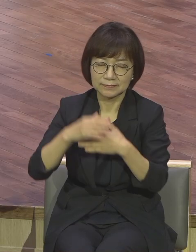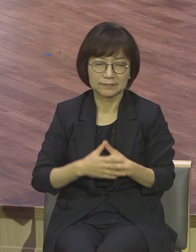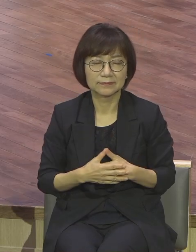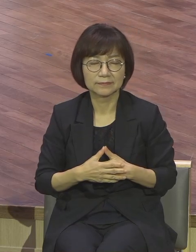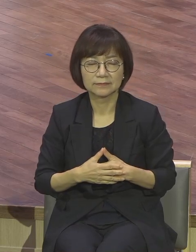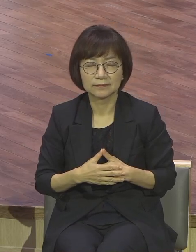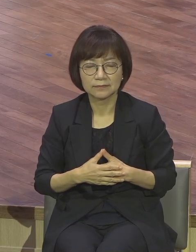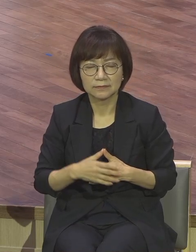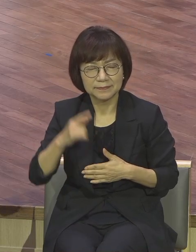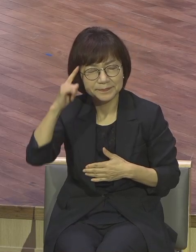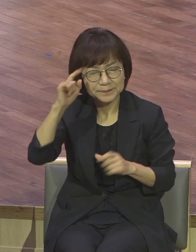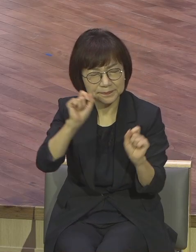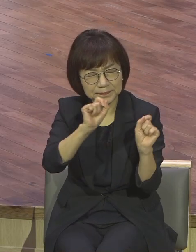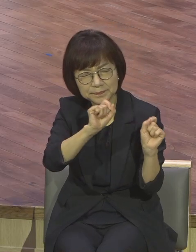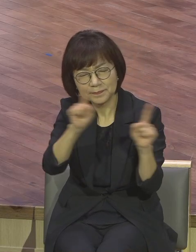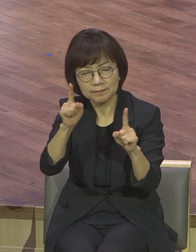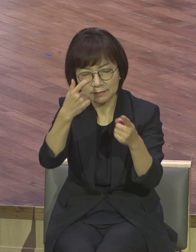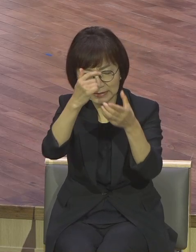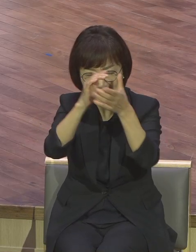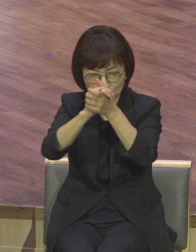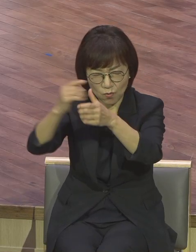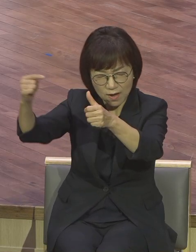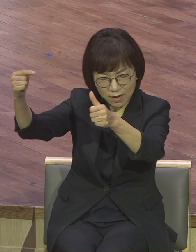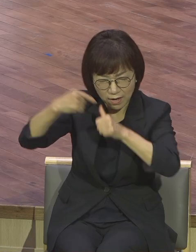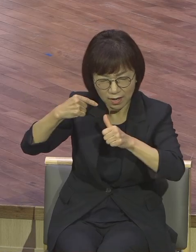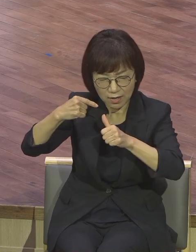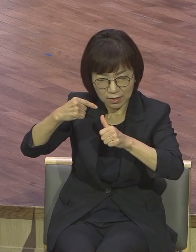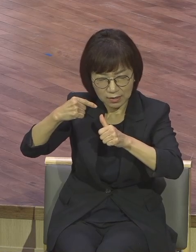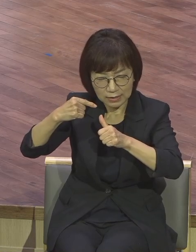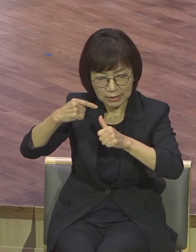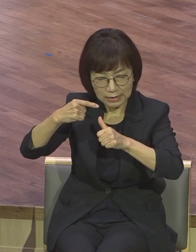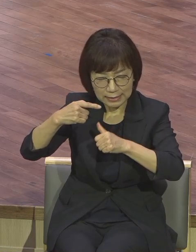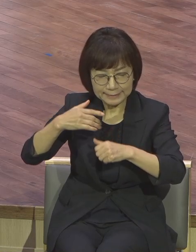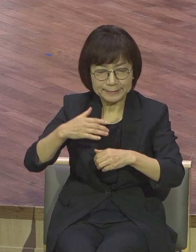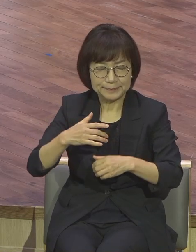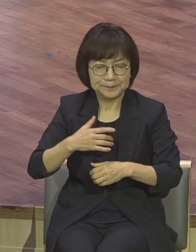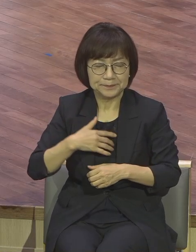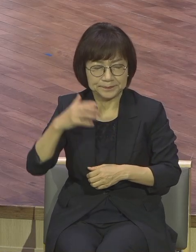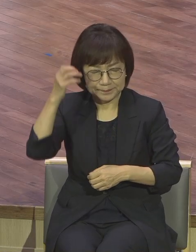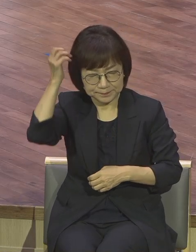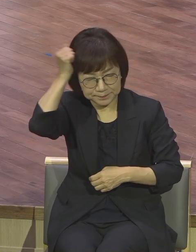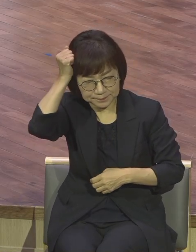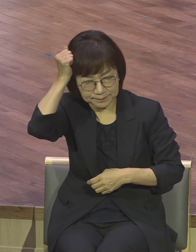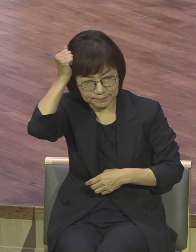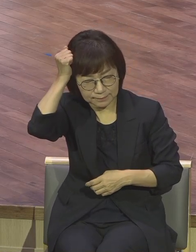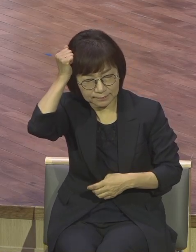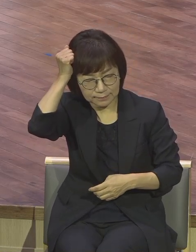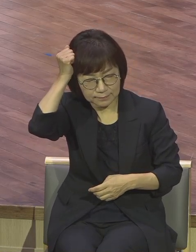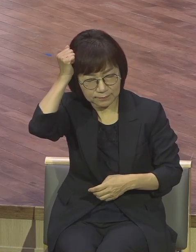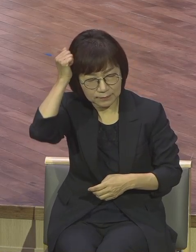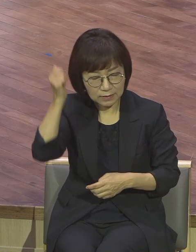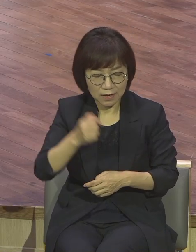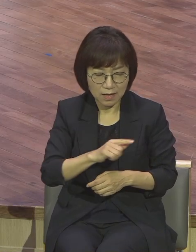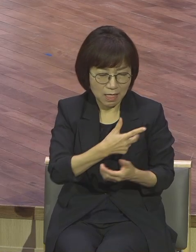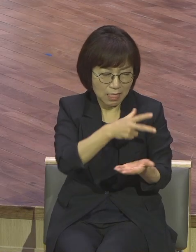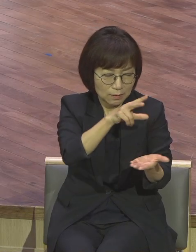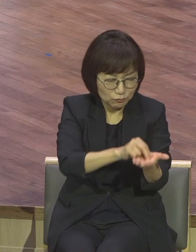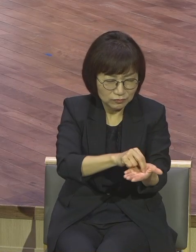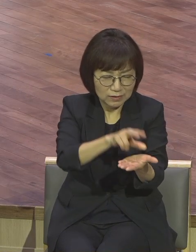깨어 기도하라는 주의음성을 이 시간 듣고 우리 예원 가족들이 이 문제 저런 문제 이런 사건 저런